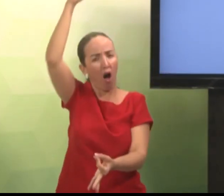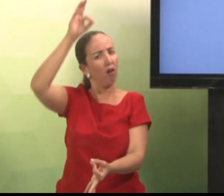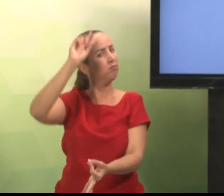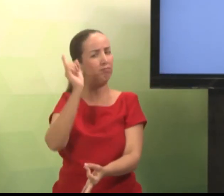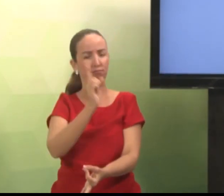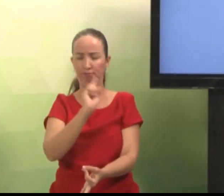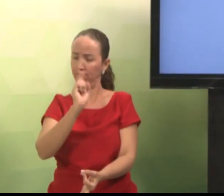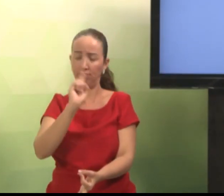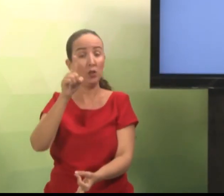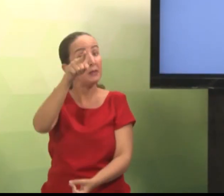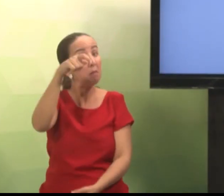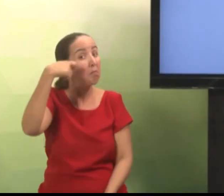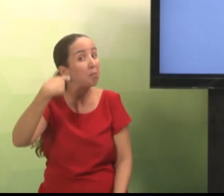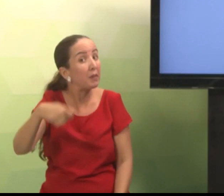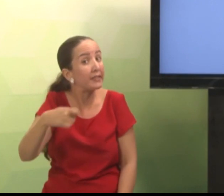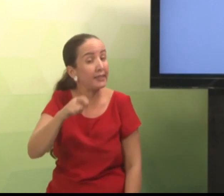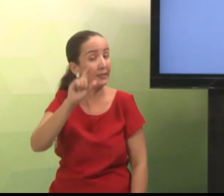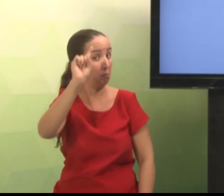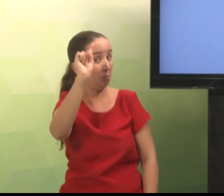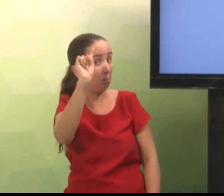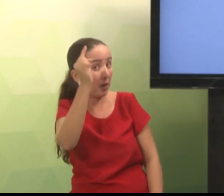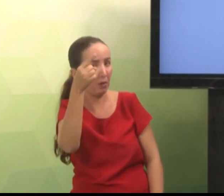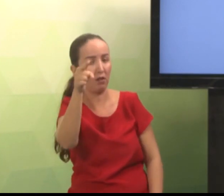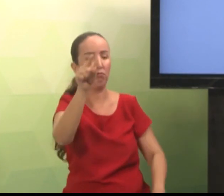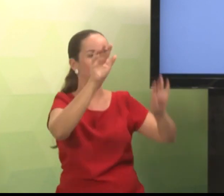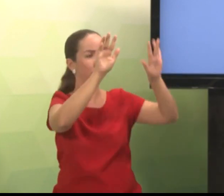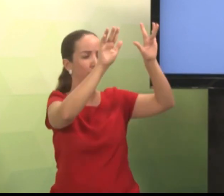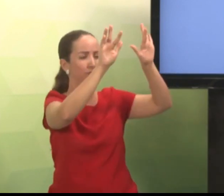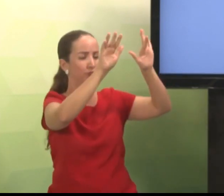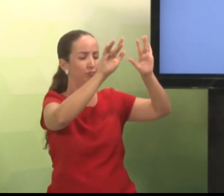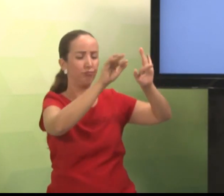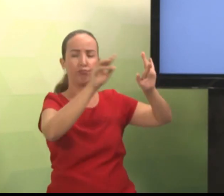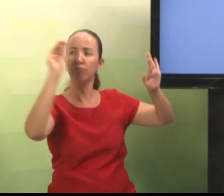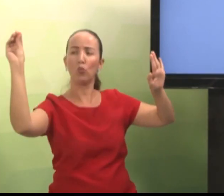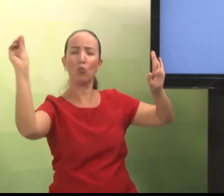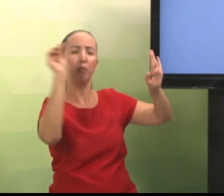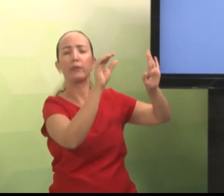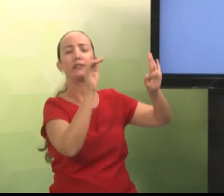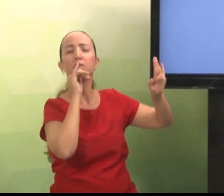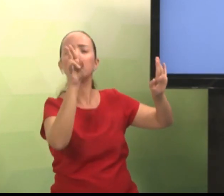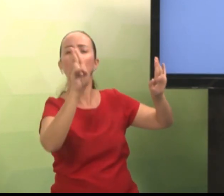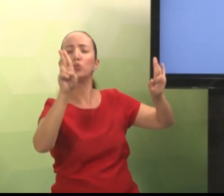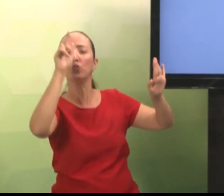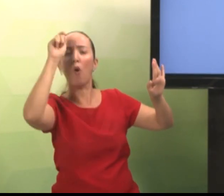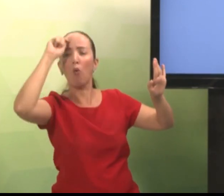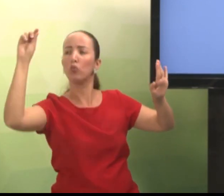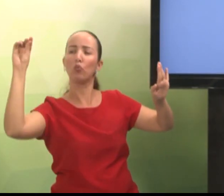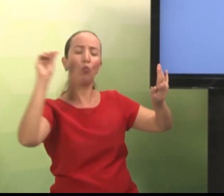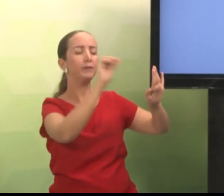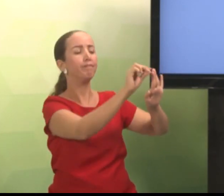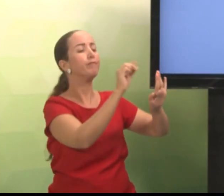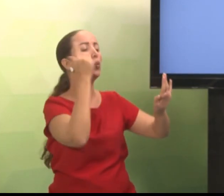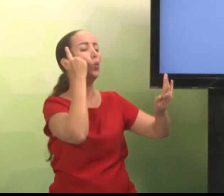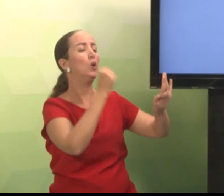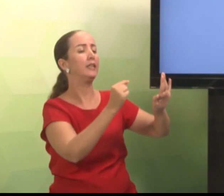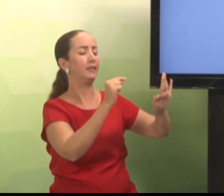Desordenado, não. Você vai organizar. Colocar os autores que você utilizou. Por exemplo, Ronice.